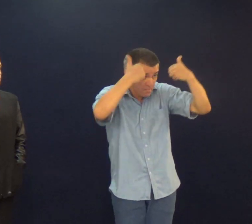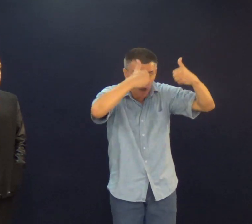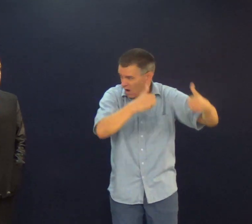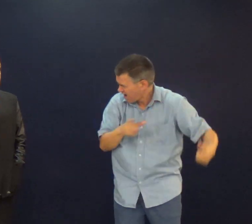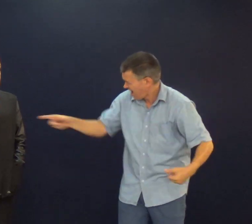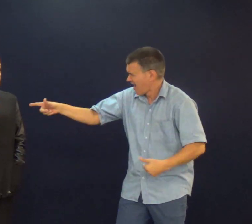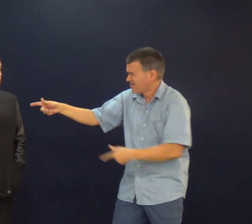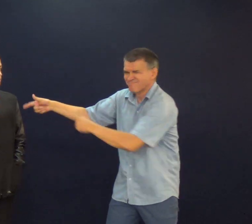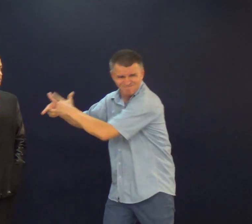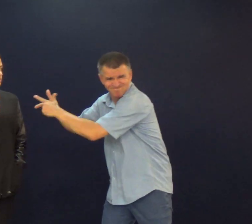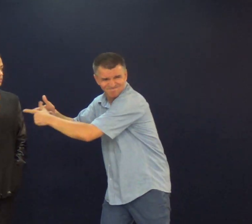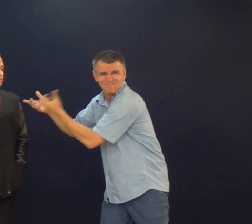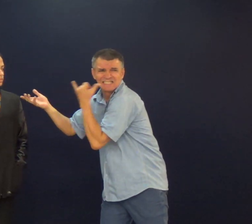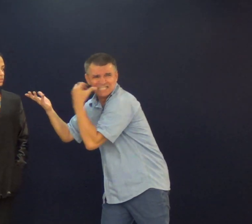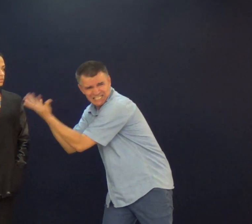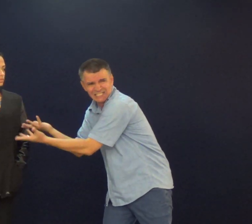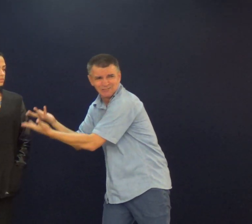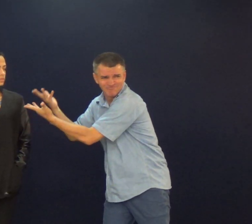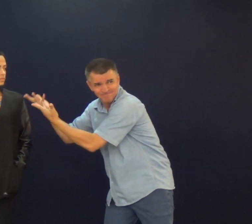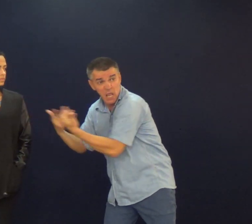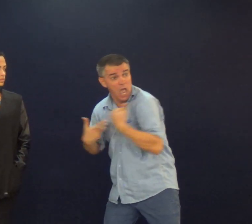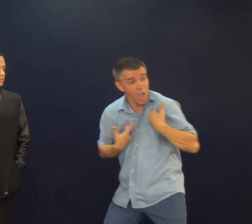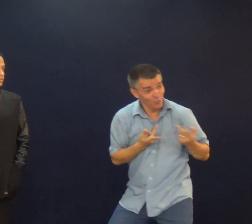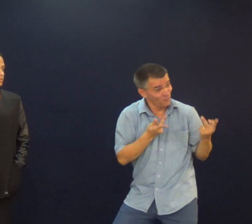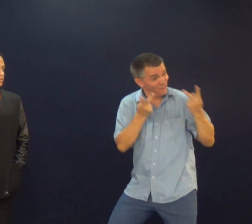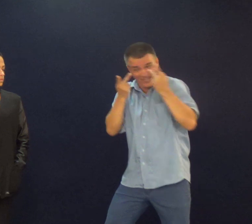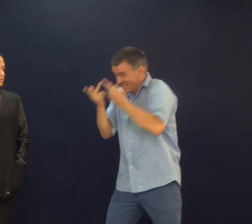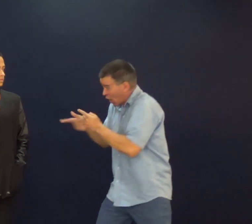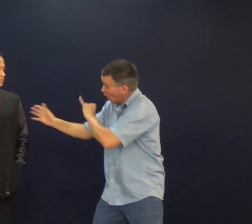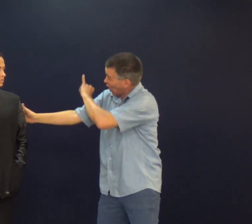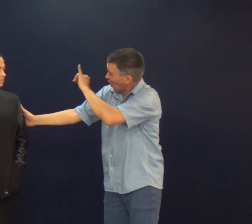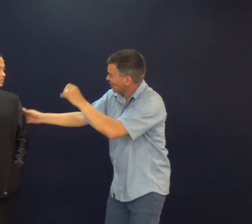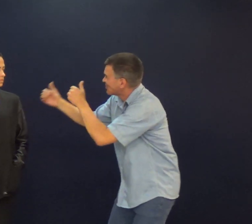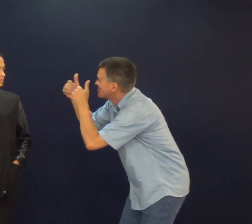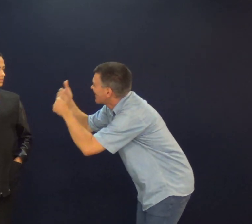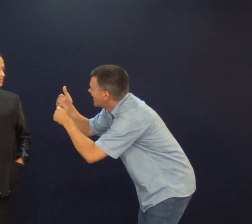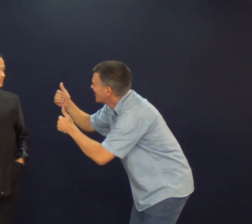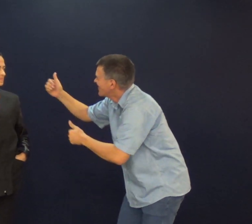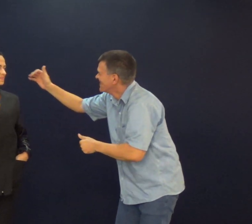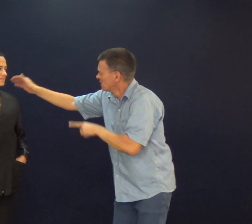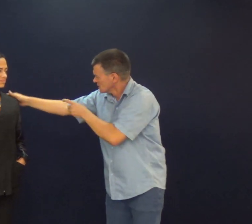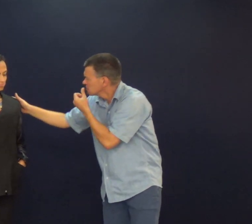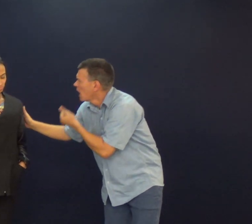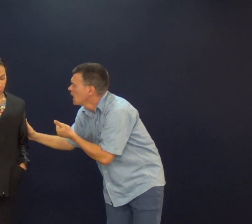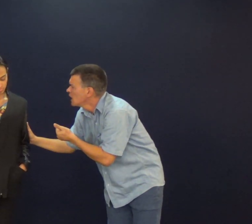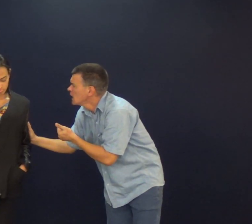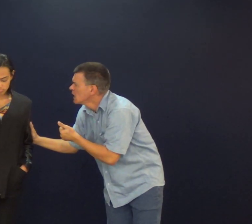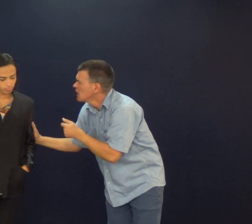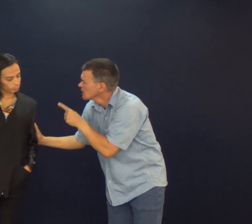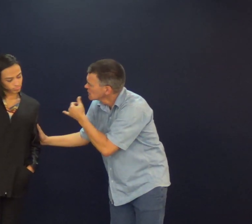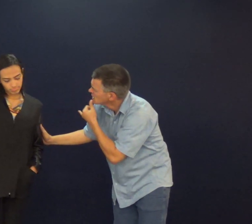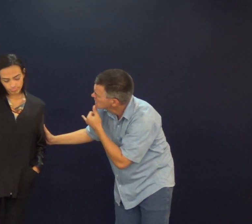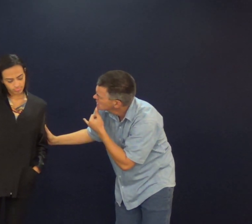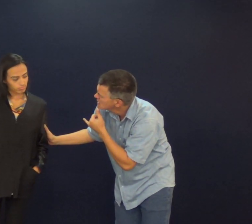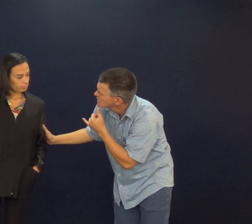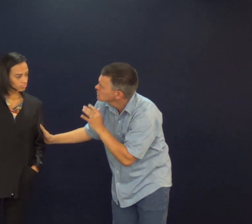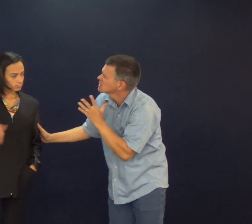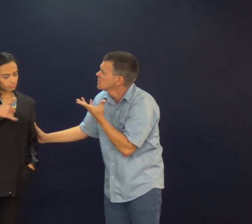sente o que ele fala E essa pessoa aqui do meu lado É uma pessoa triste Chega pra dar uma visitada Você tá bem?